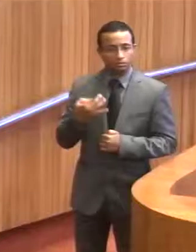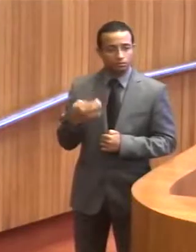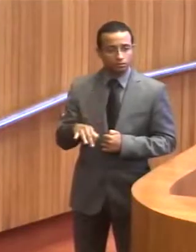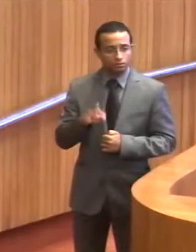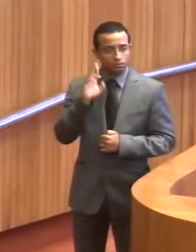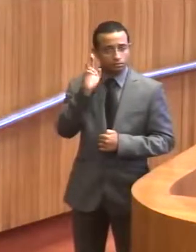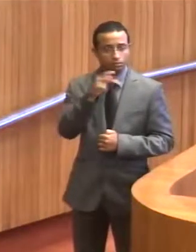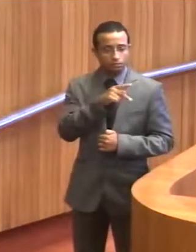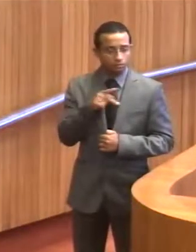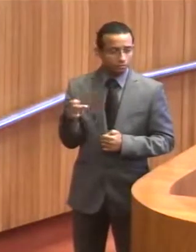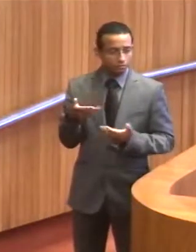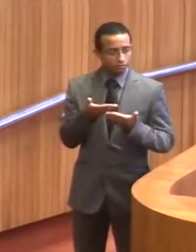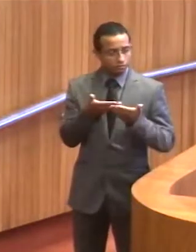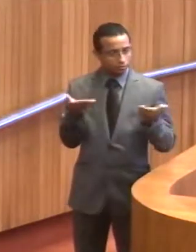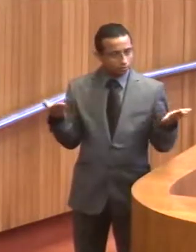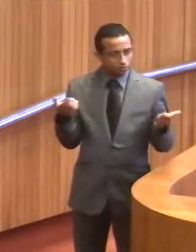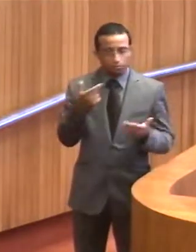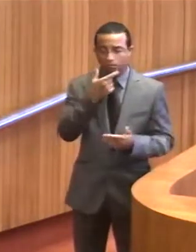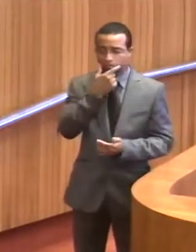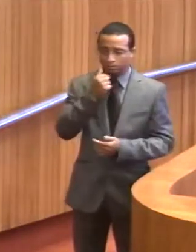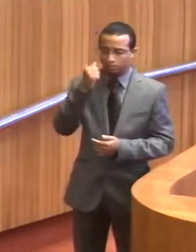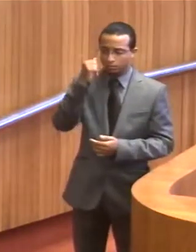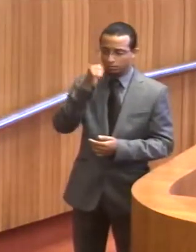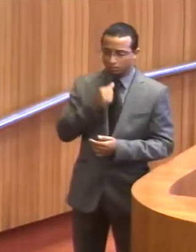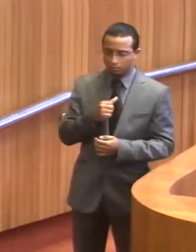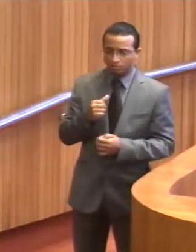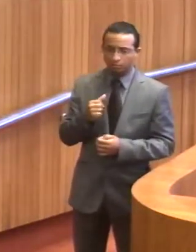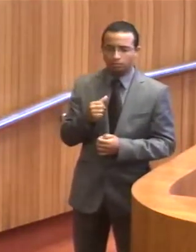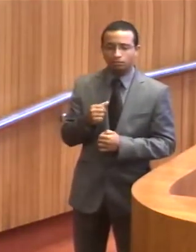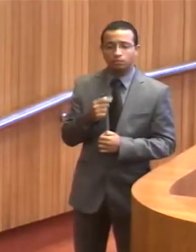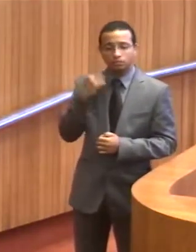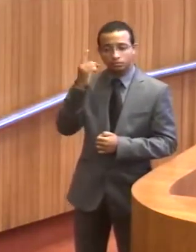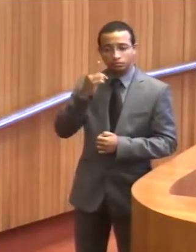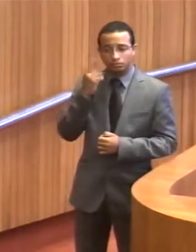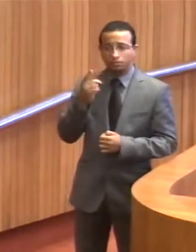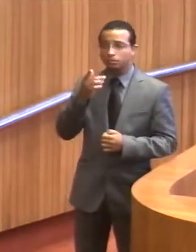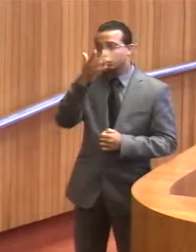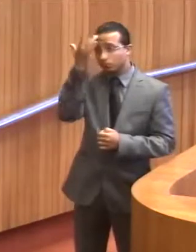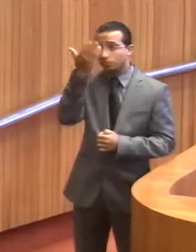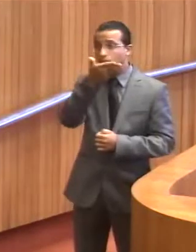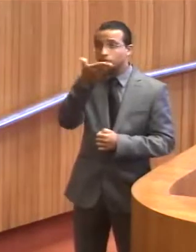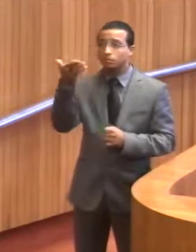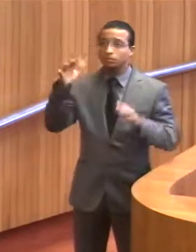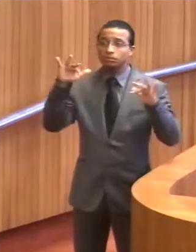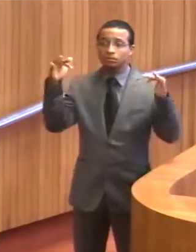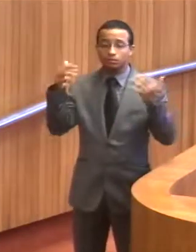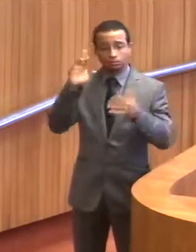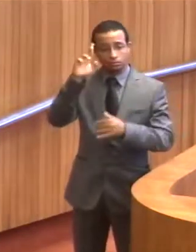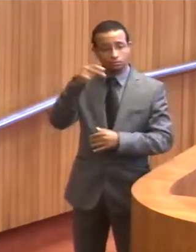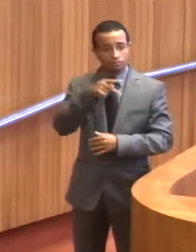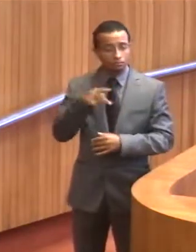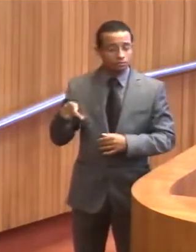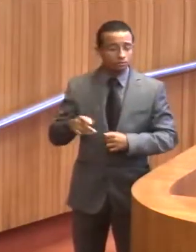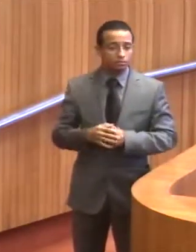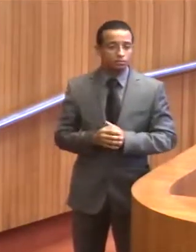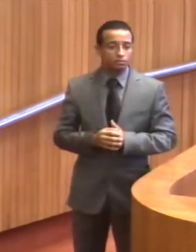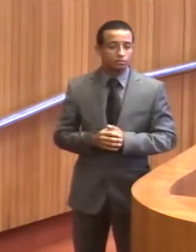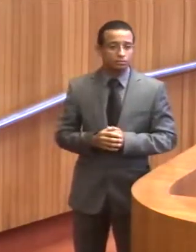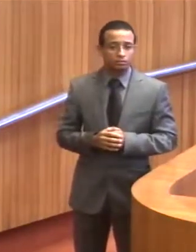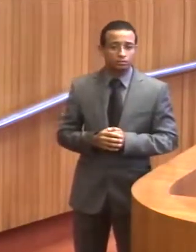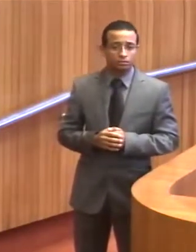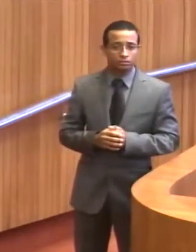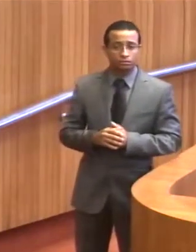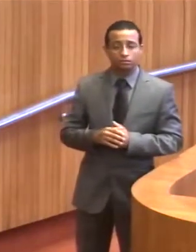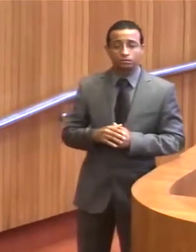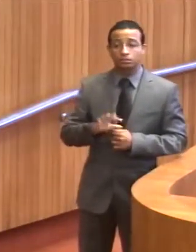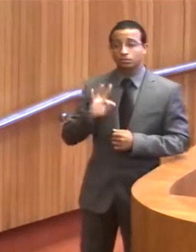Senhor presidente, senhoras e senhores deputados, membros da galeria, presidente, como